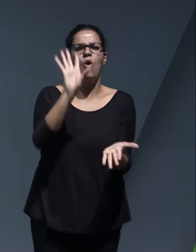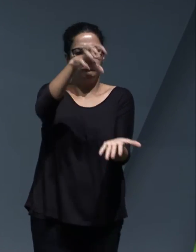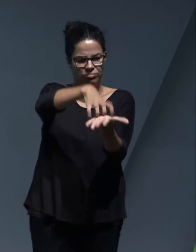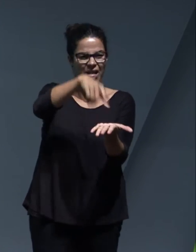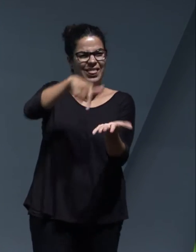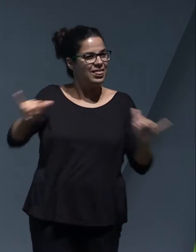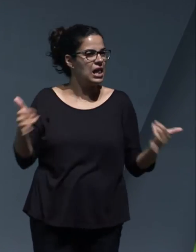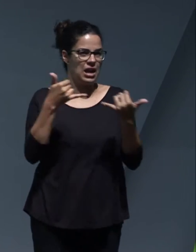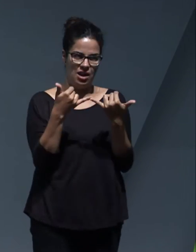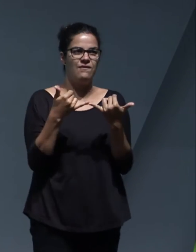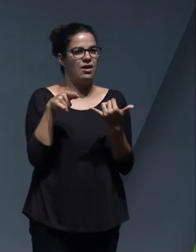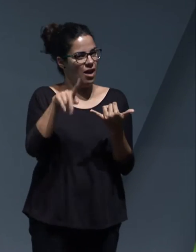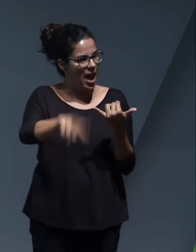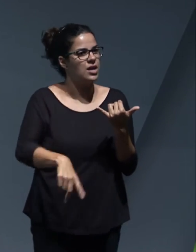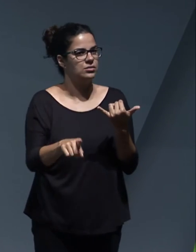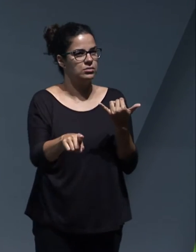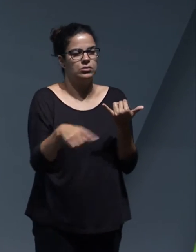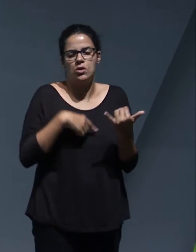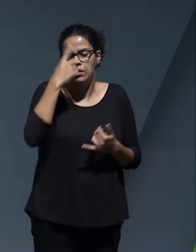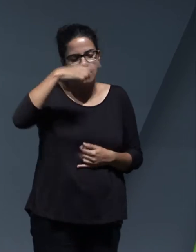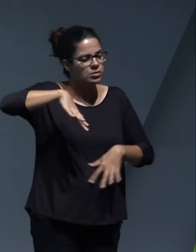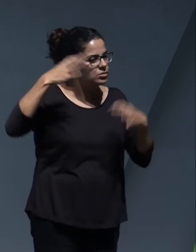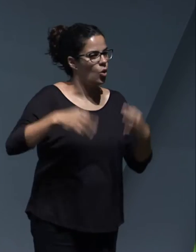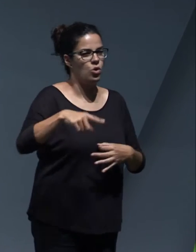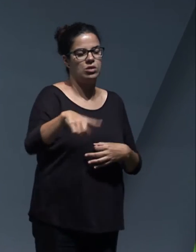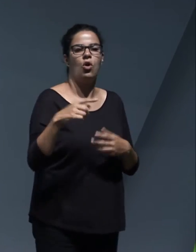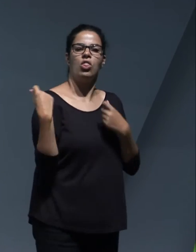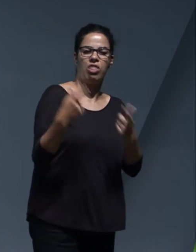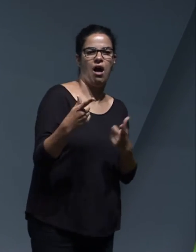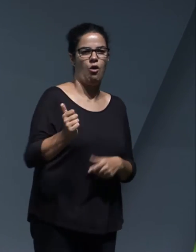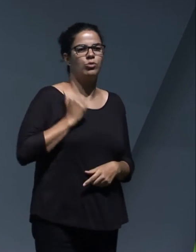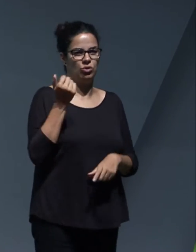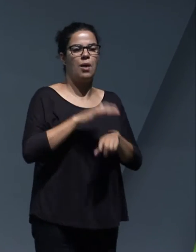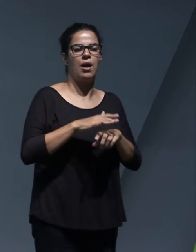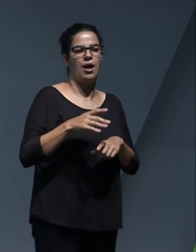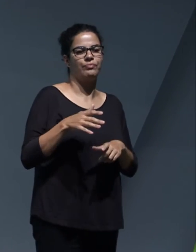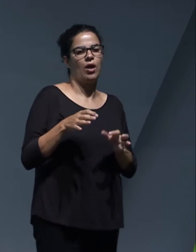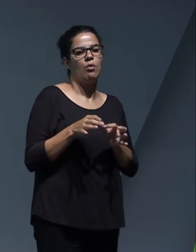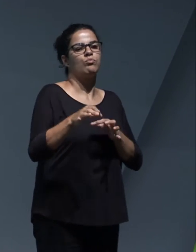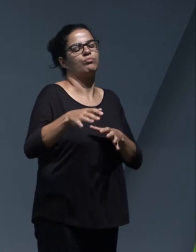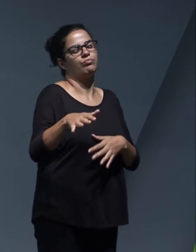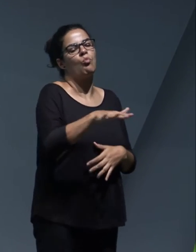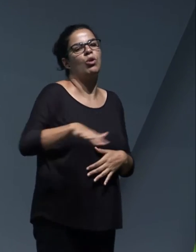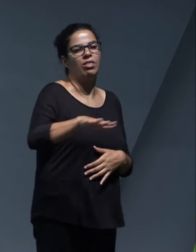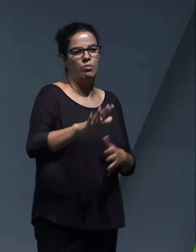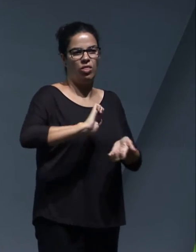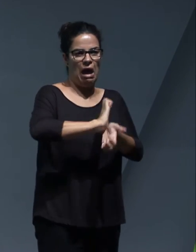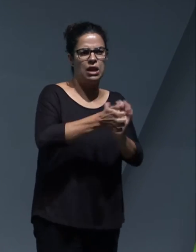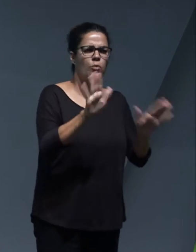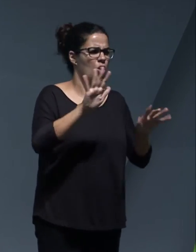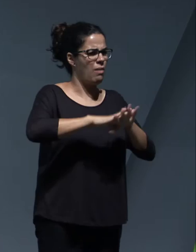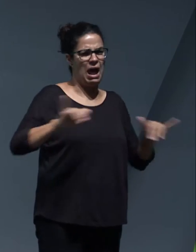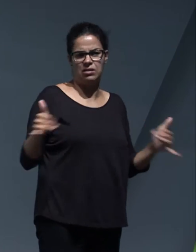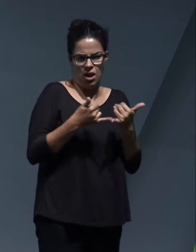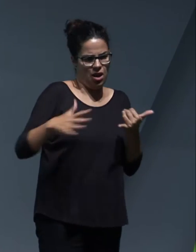y que va, estoy convencido que van a suponer oportunidades para el municipio de Arico en primer lugar, y para el resto de la isla, y poder empezar